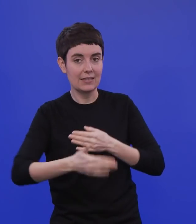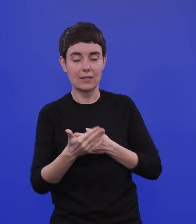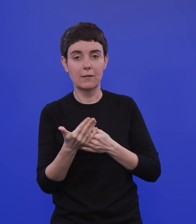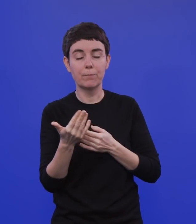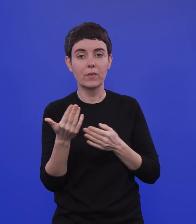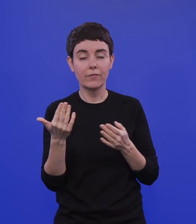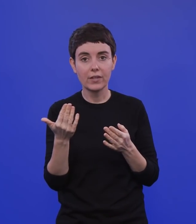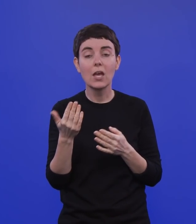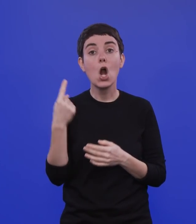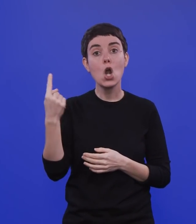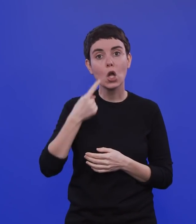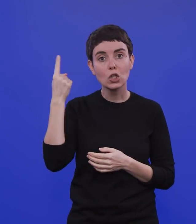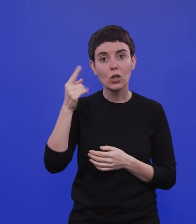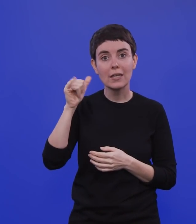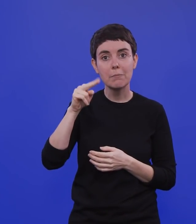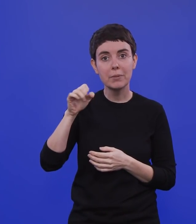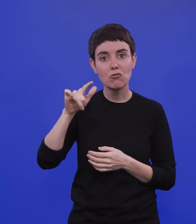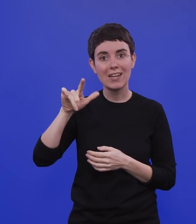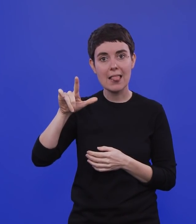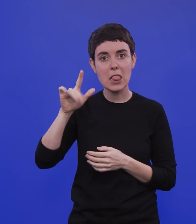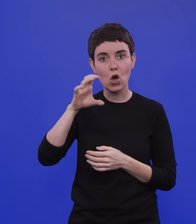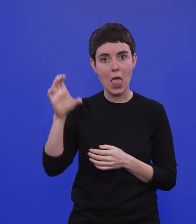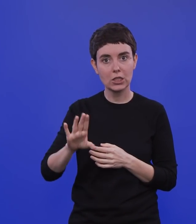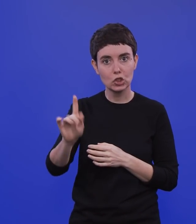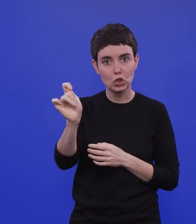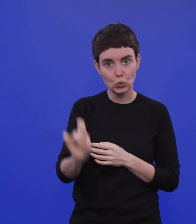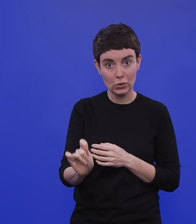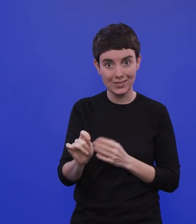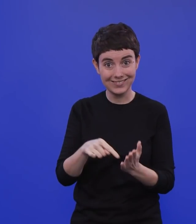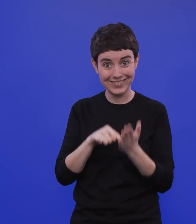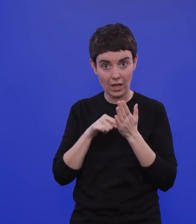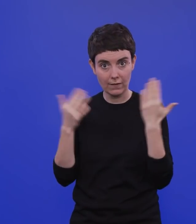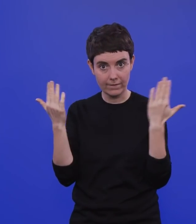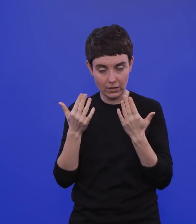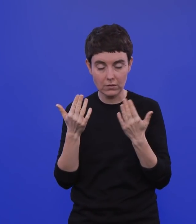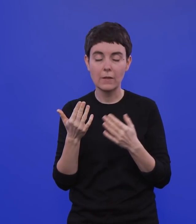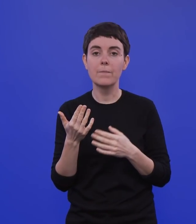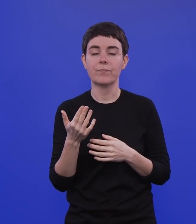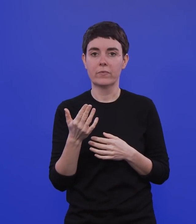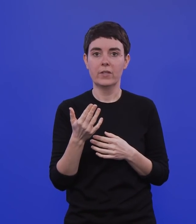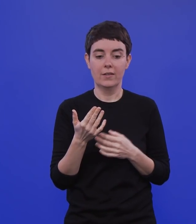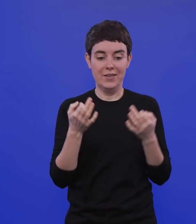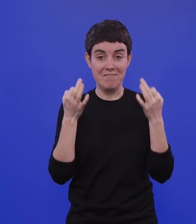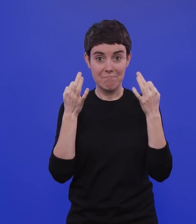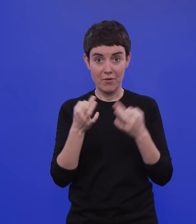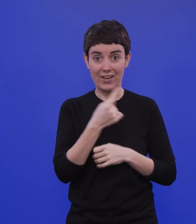Imperial College-Studie sehr gut zu sehen war, dass die Infektionen mit dieser 1,1,7